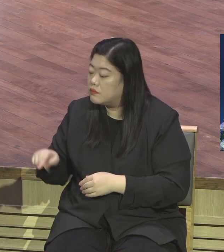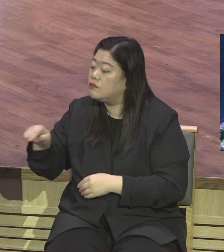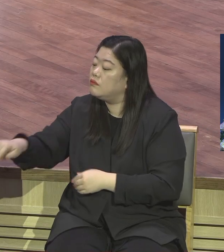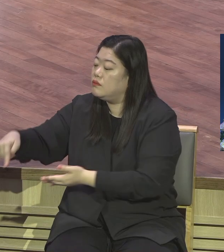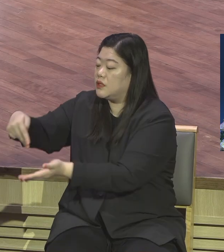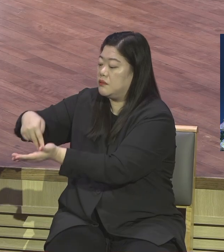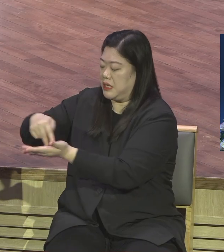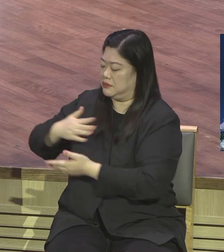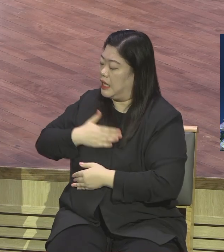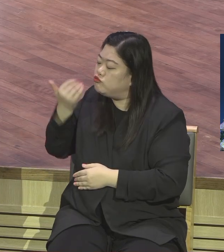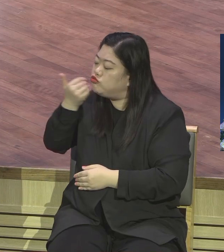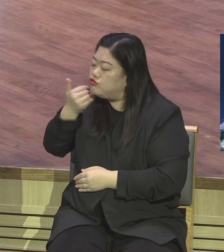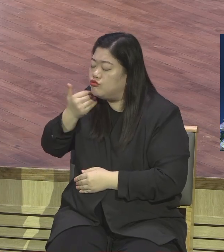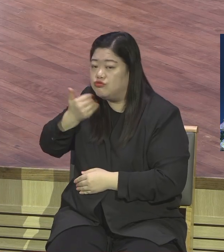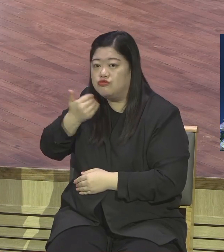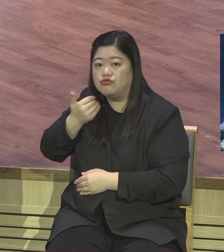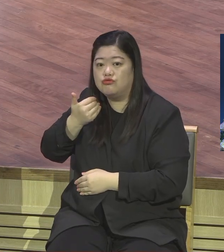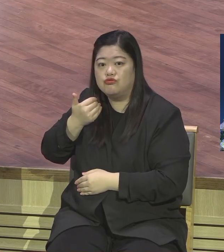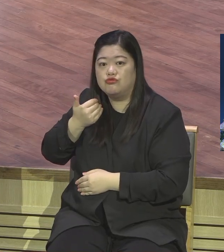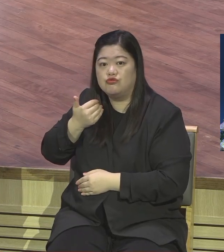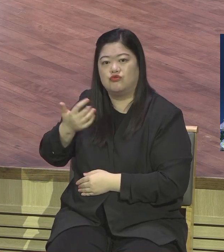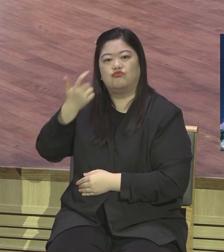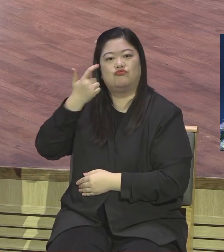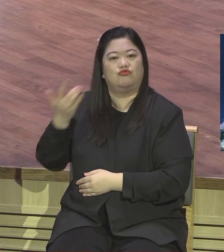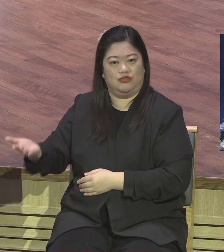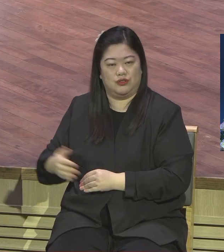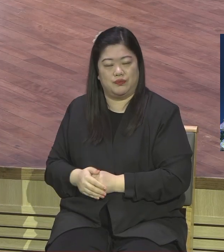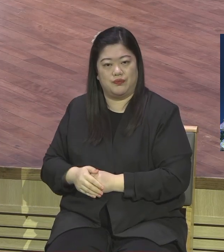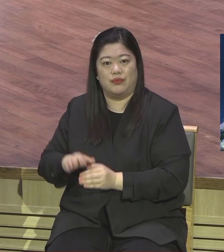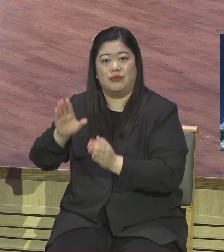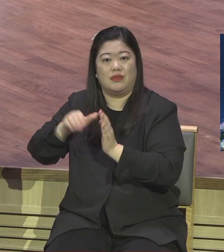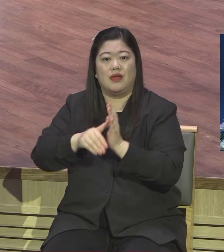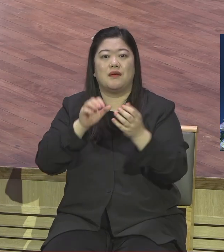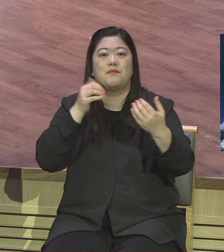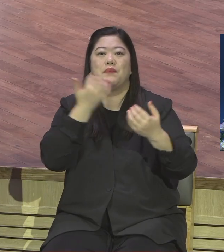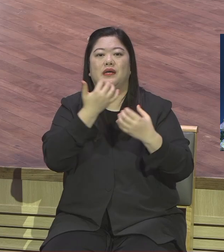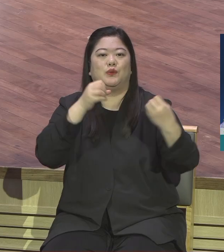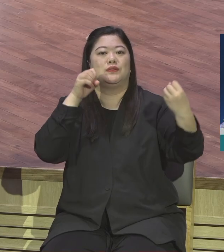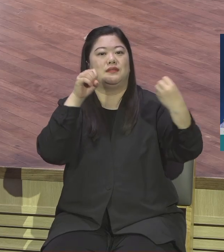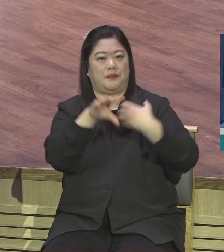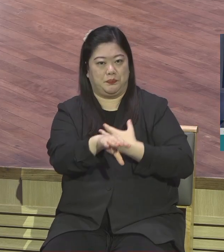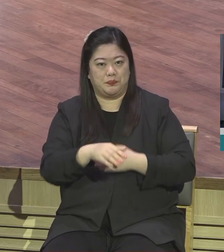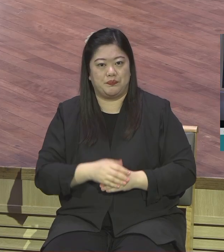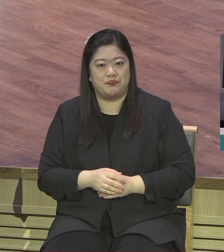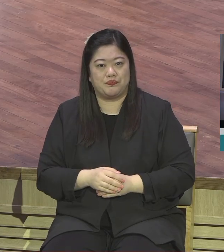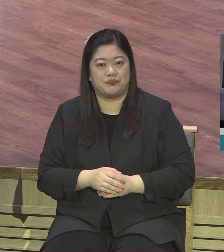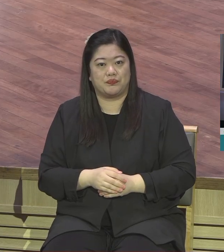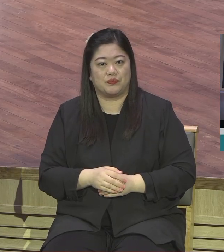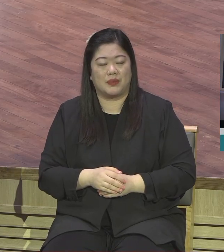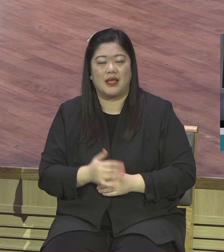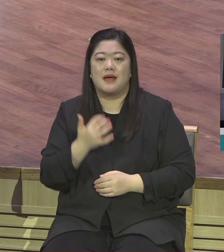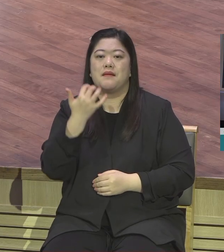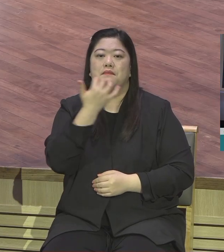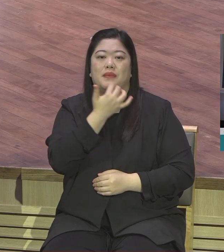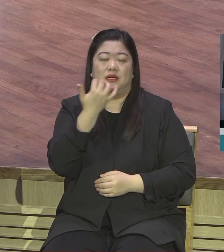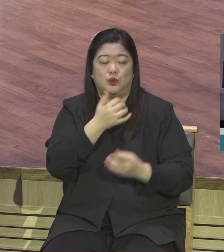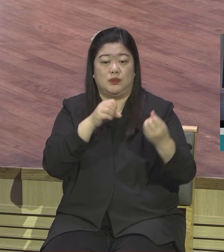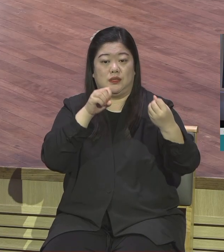이때 베드로가 나서서 아주 놀라운 답변을 합니다 16절입니다 시몬 베드로가 대답하여 이르되 주는